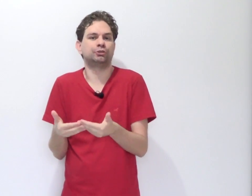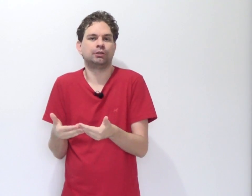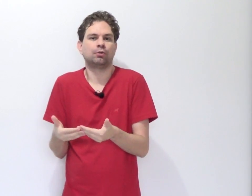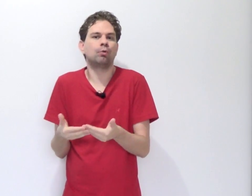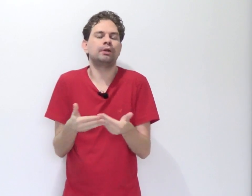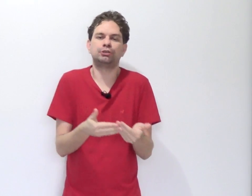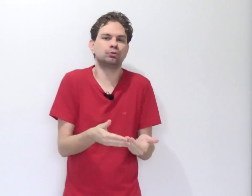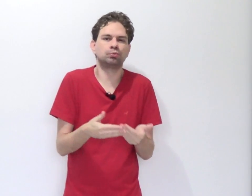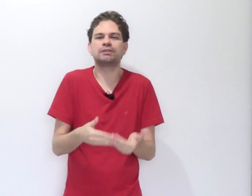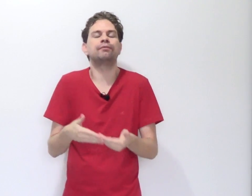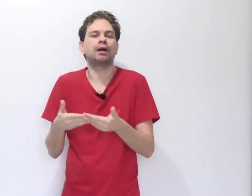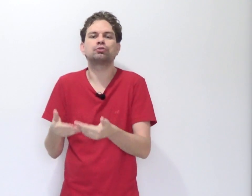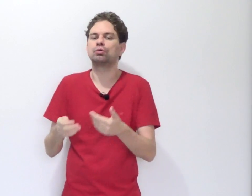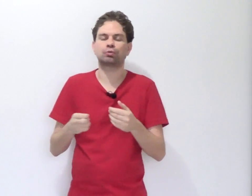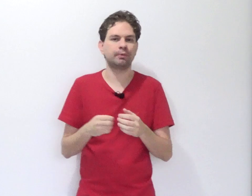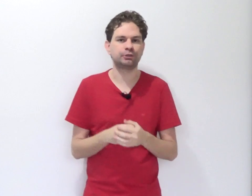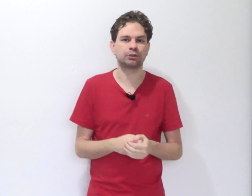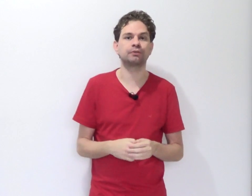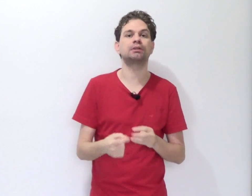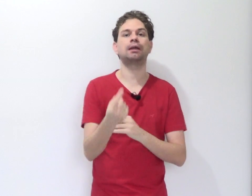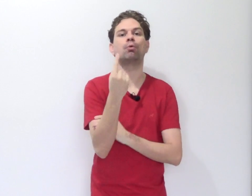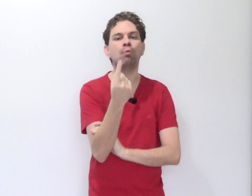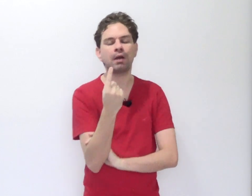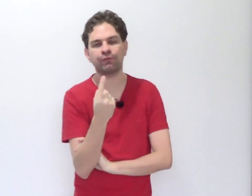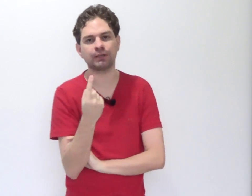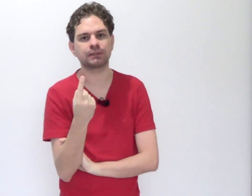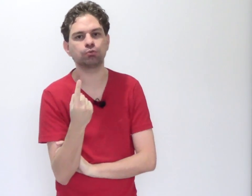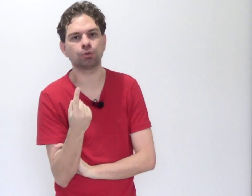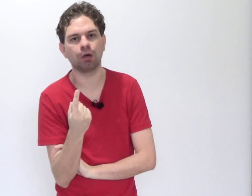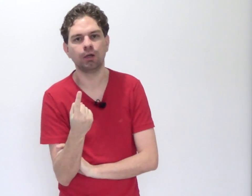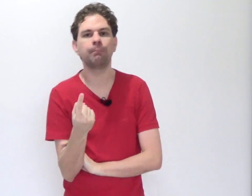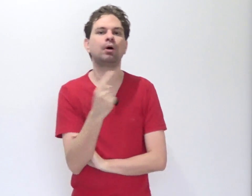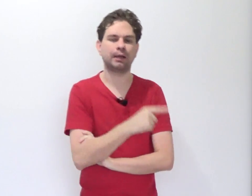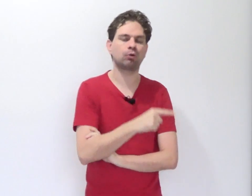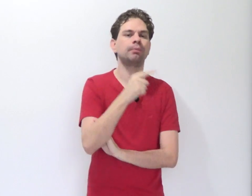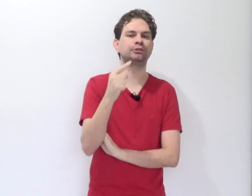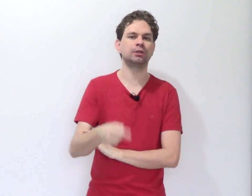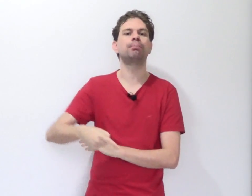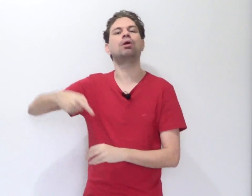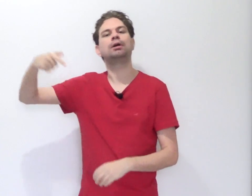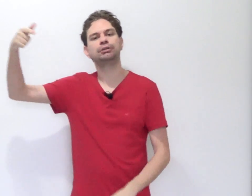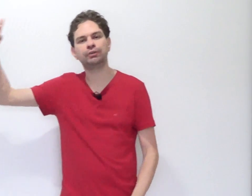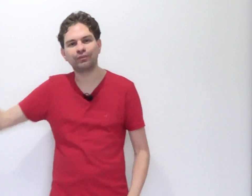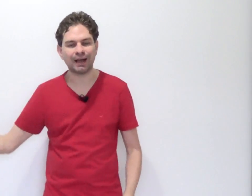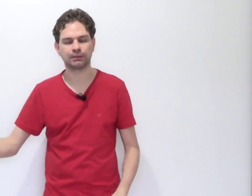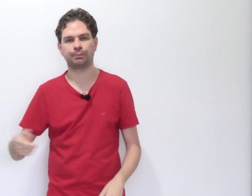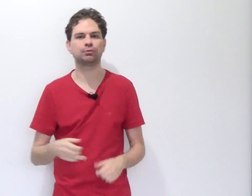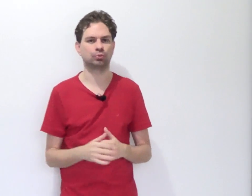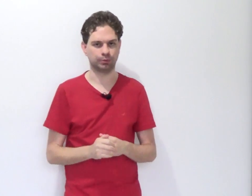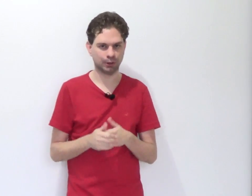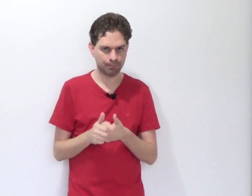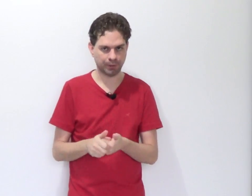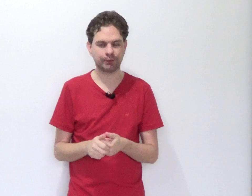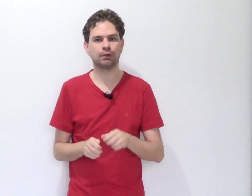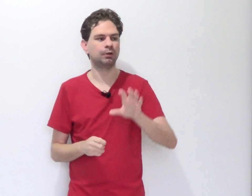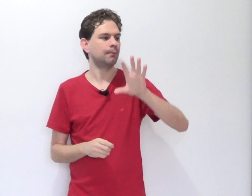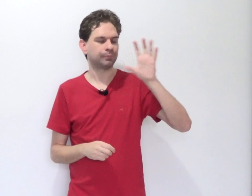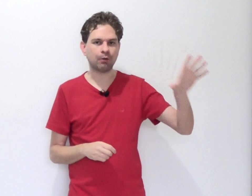cometidos, duas infrações cometidas. Você tem uma infração só, porém cometida por diversas pessoas. Então, na